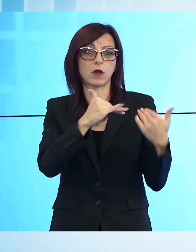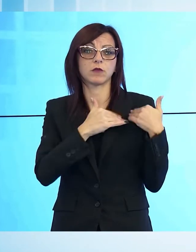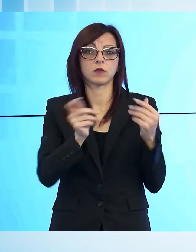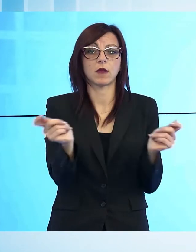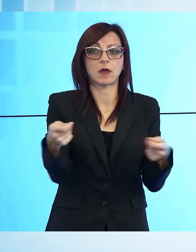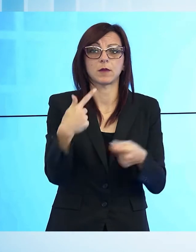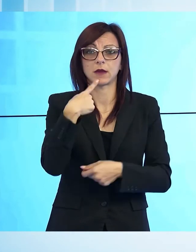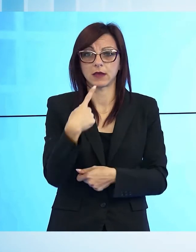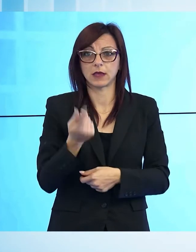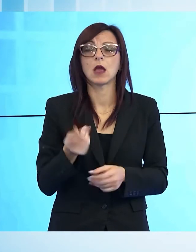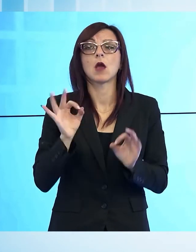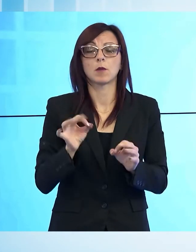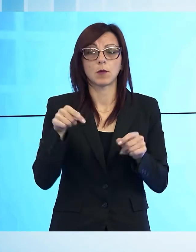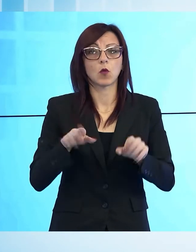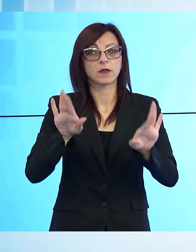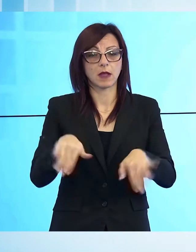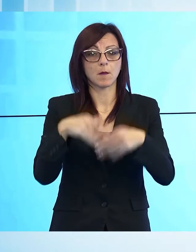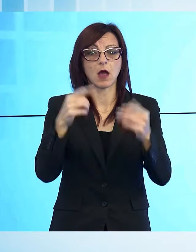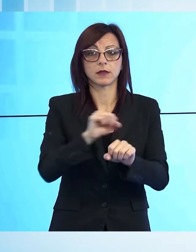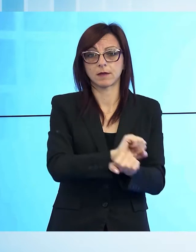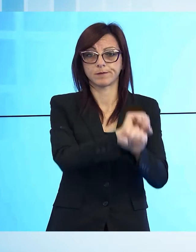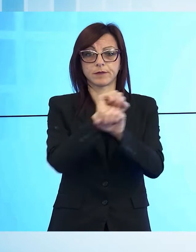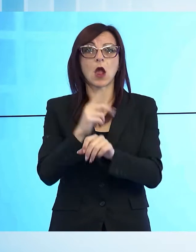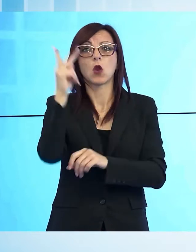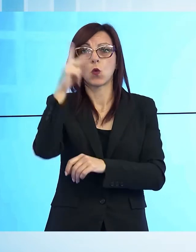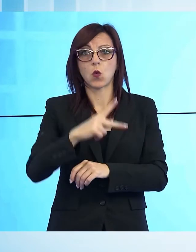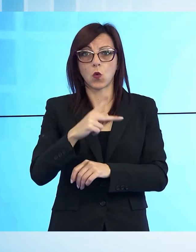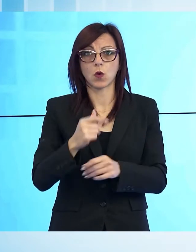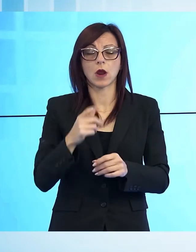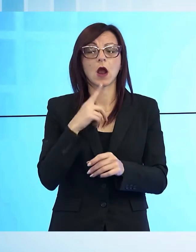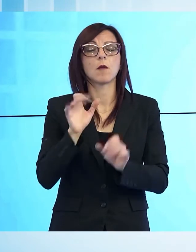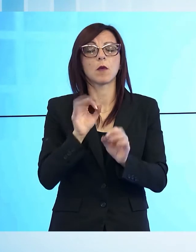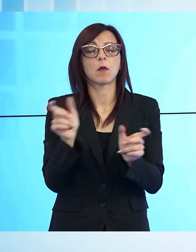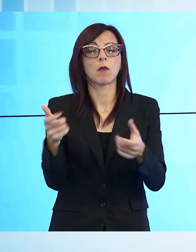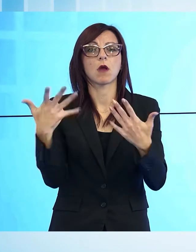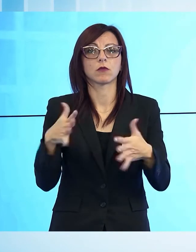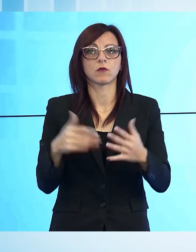venerdì mattina è stato fermato e tradotto a Lucca a disposizione dell'autorità giudiziaria.